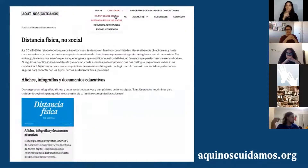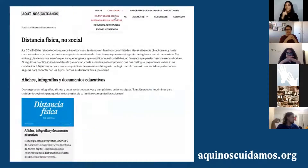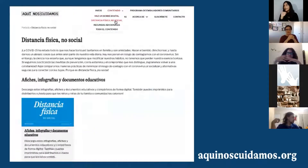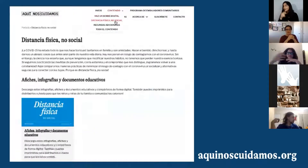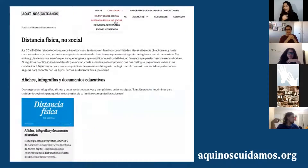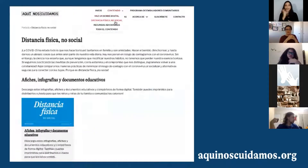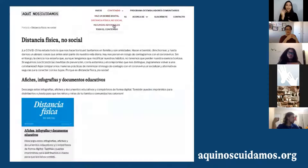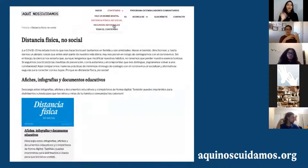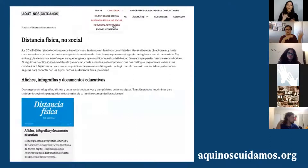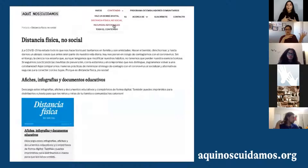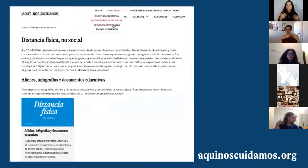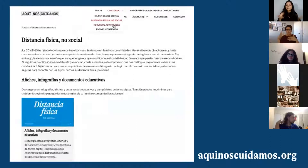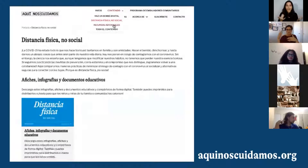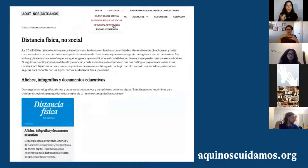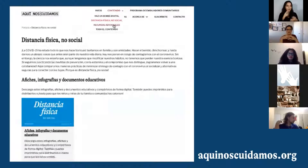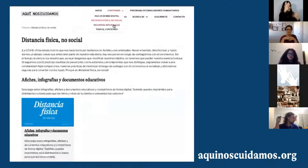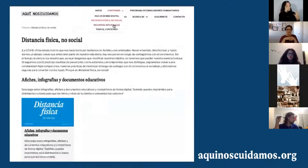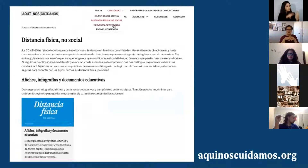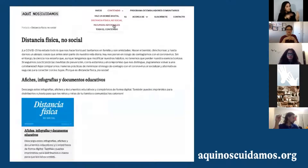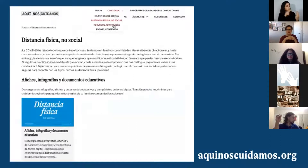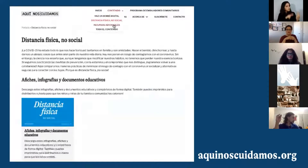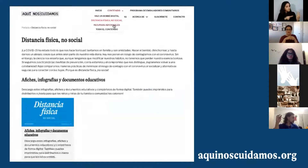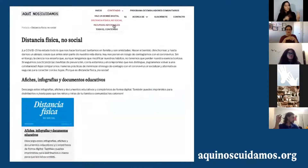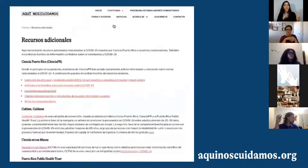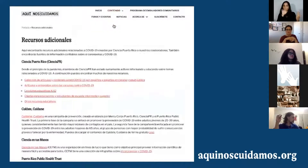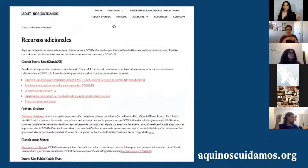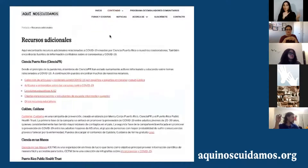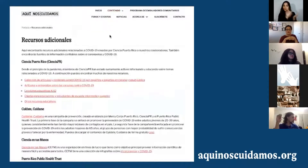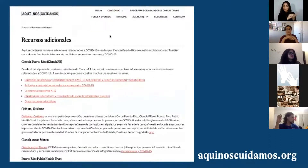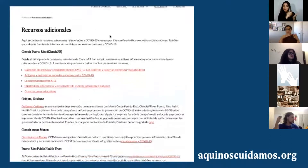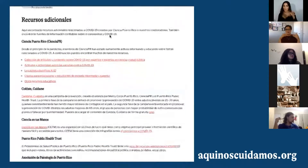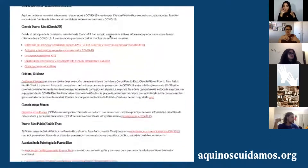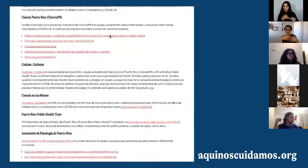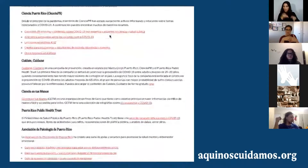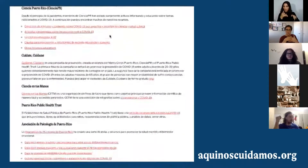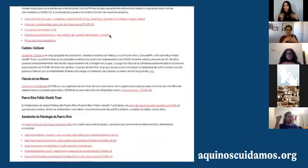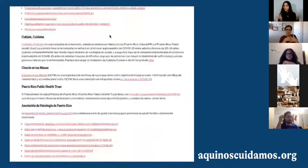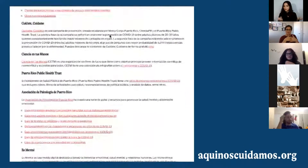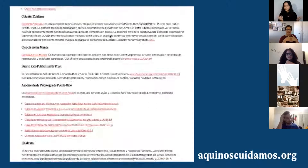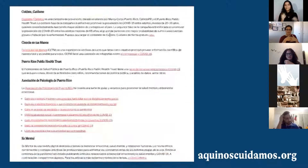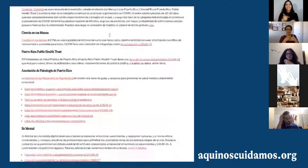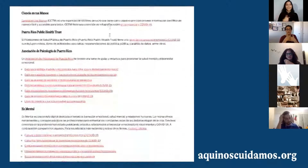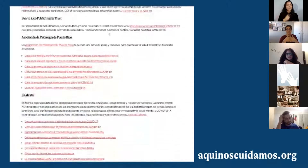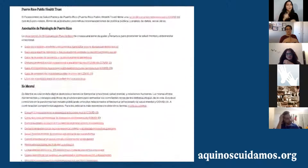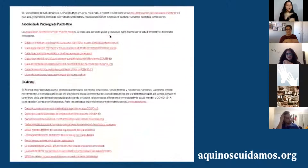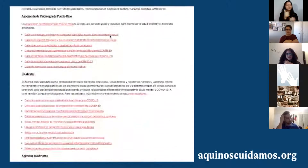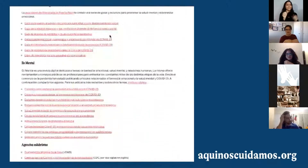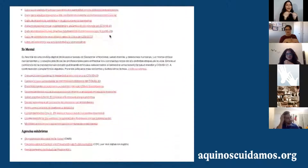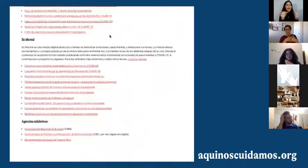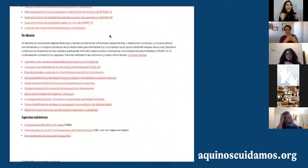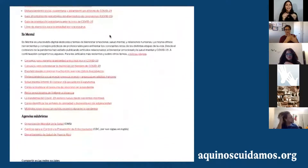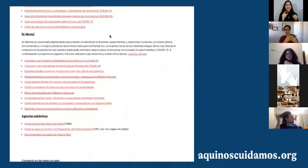si van a la sección de contenido, ahí pueden acceder también cada una de las campañas. Tenemos un segmento de recursos